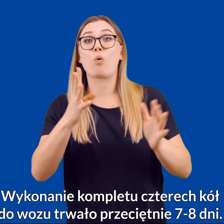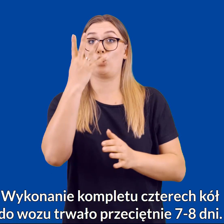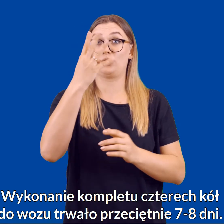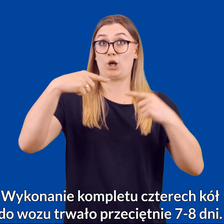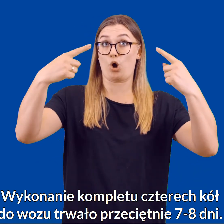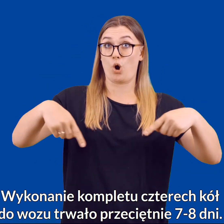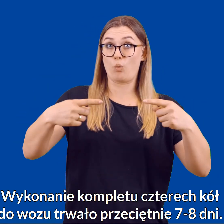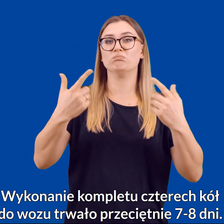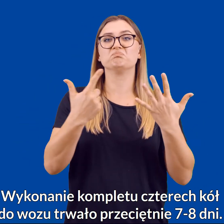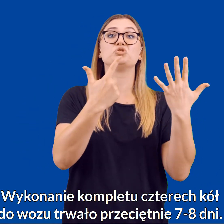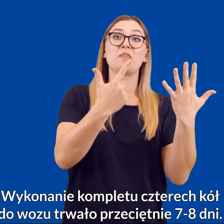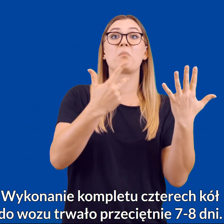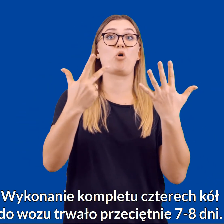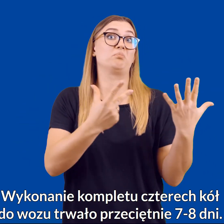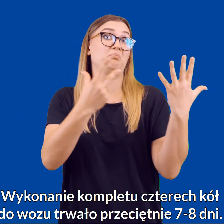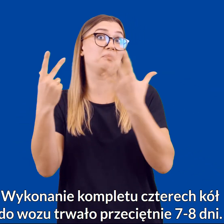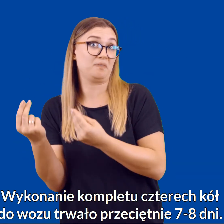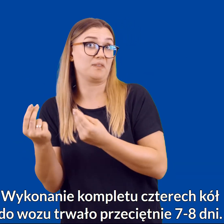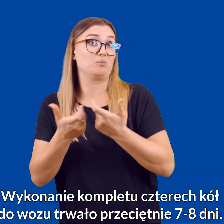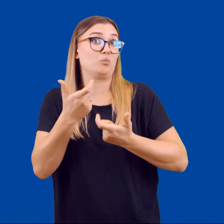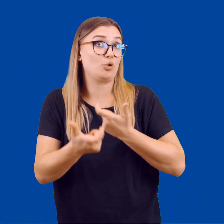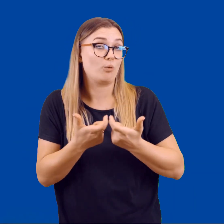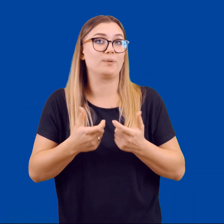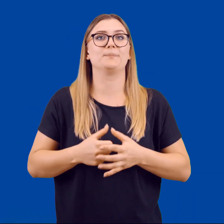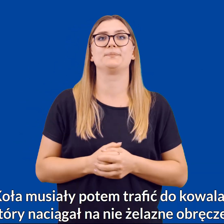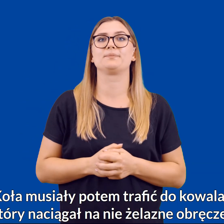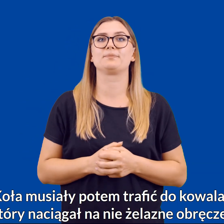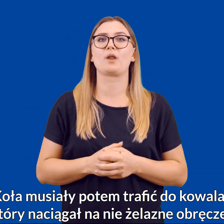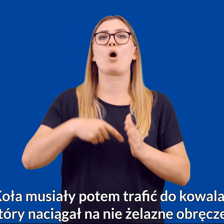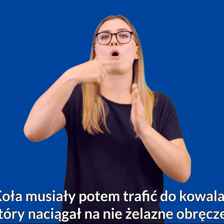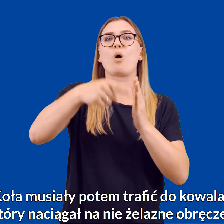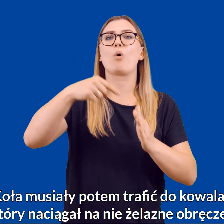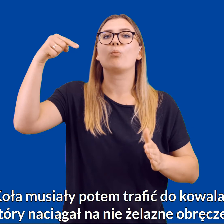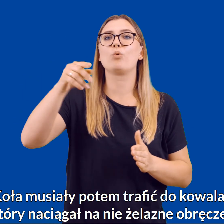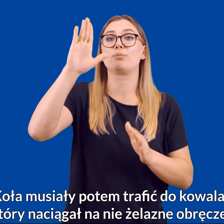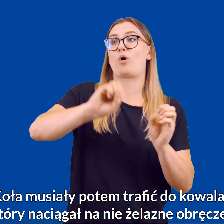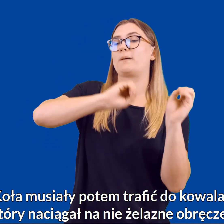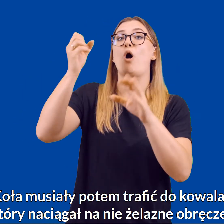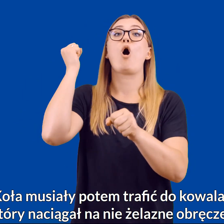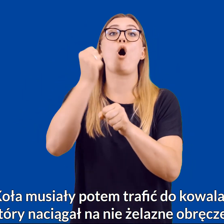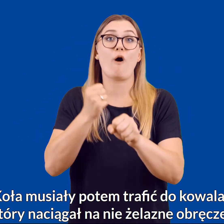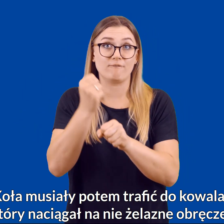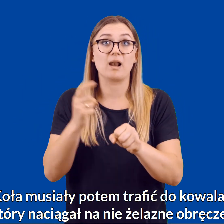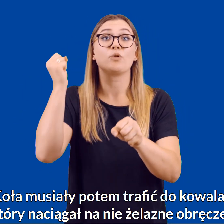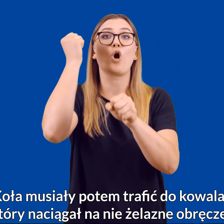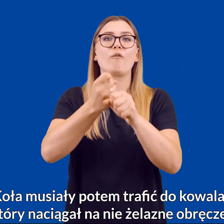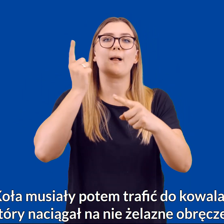trwało przeciętnie 7-8 dni. Koła musiały potem trafić do kowala, który naciągał na nie